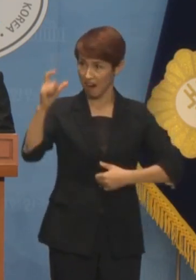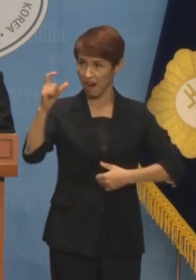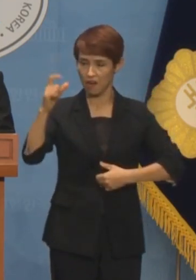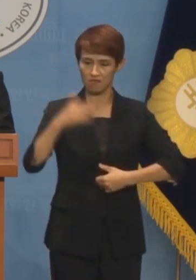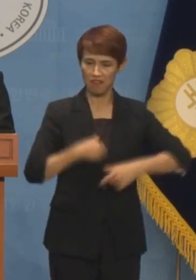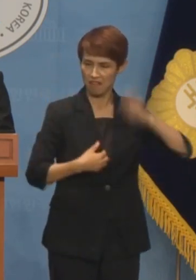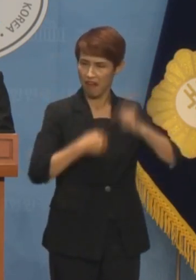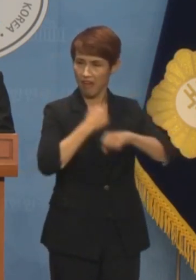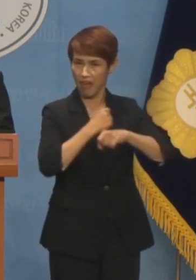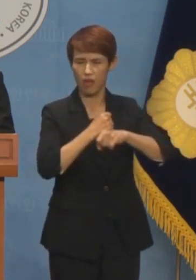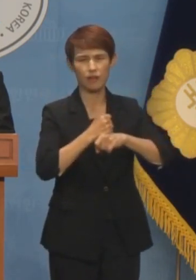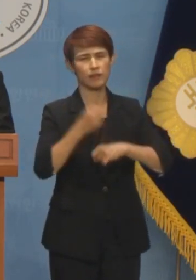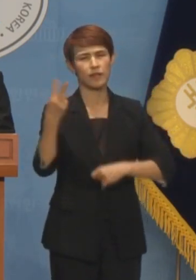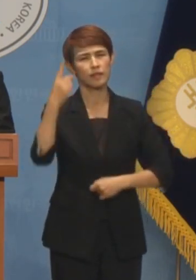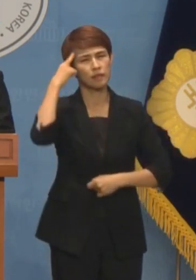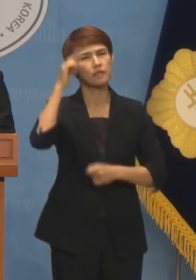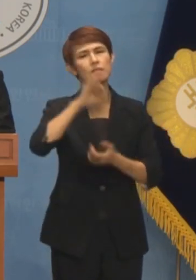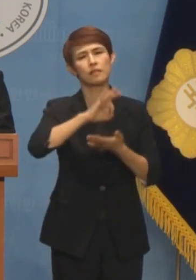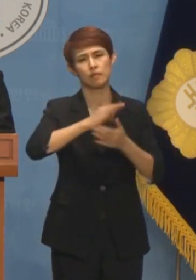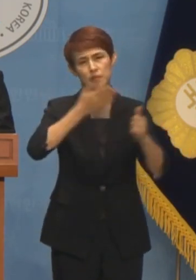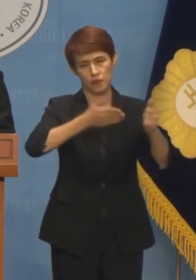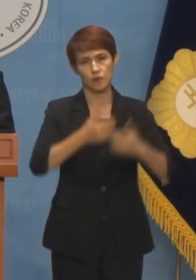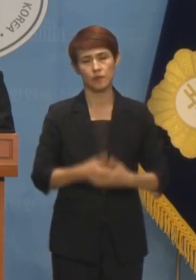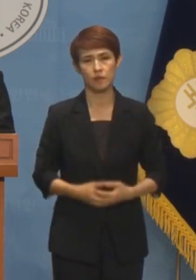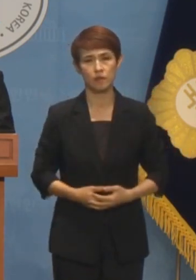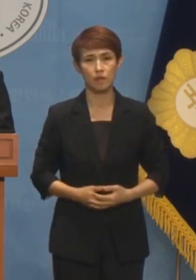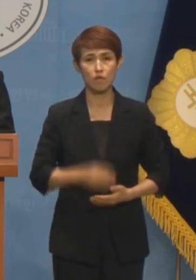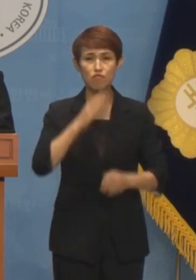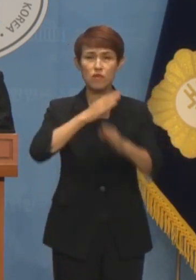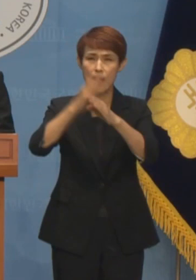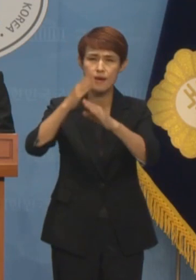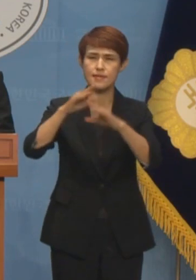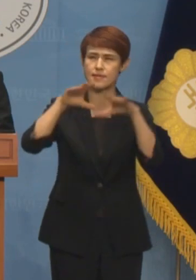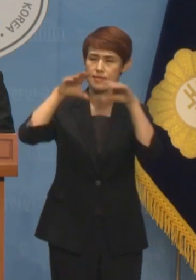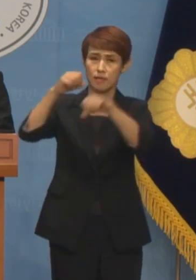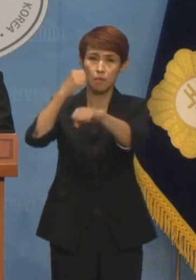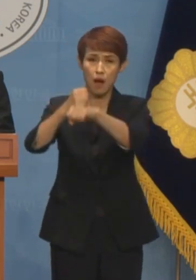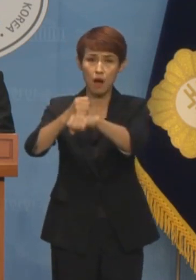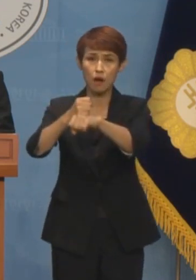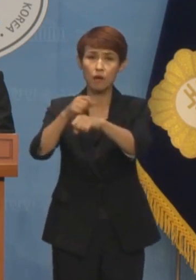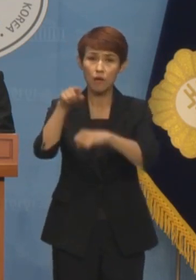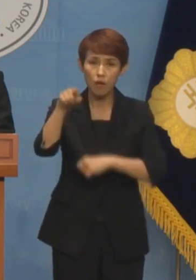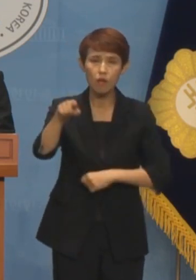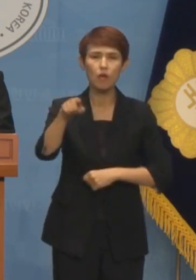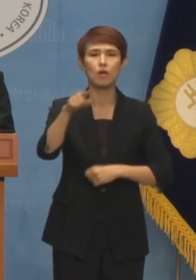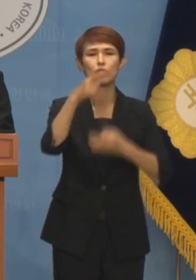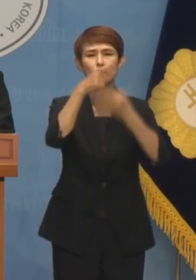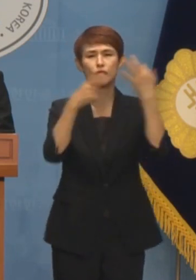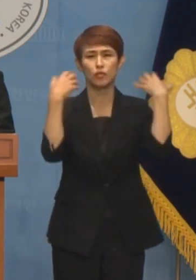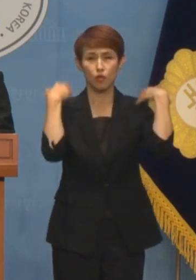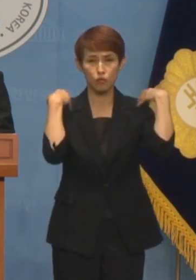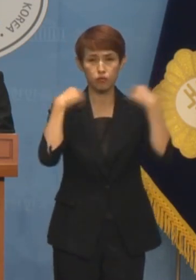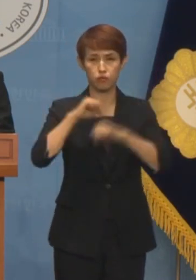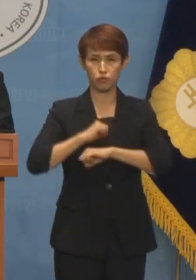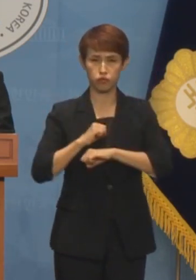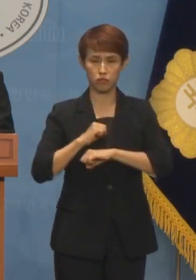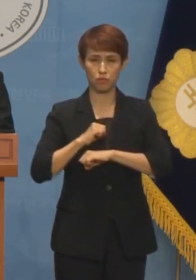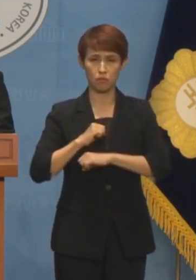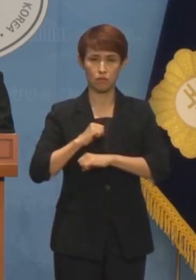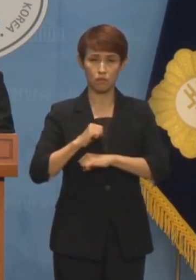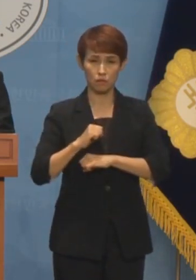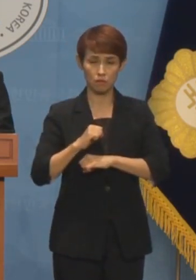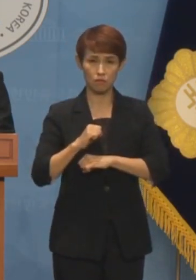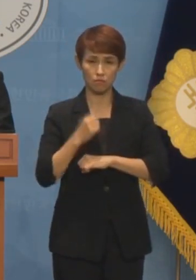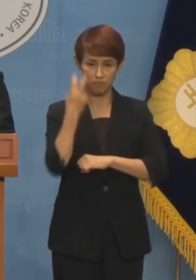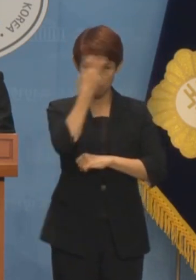제고되어야 합니다 북한이 도발을 멈추도록 만드는 것이 윤석열 정부 안보 정책의 목적이라면